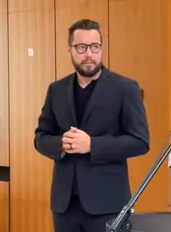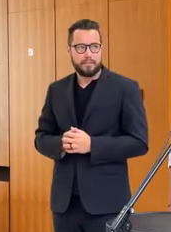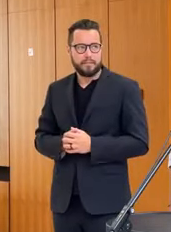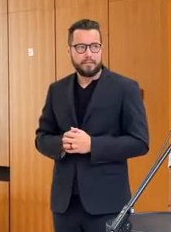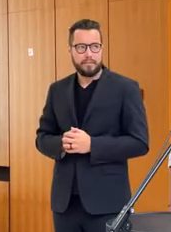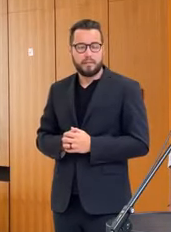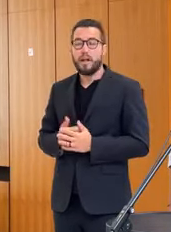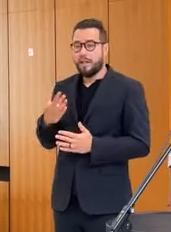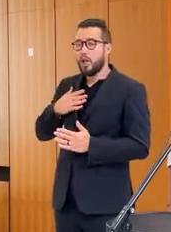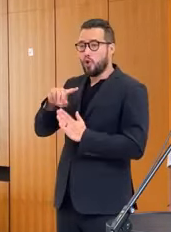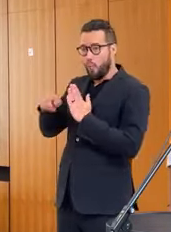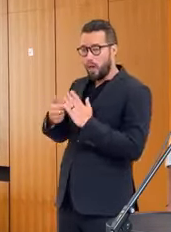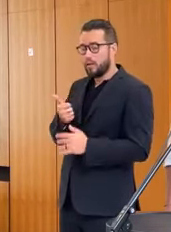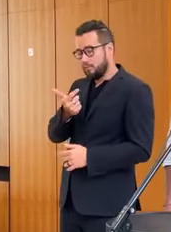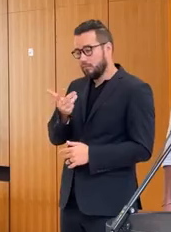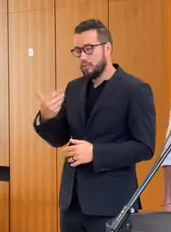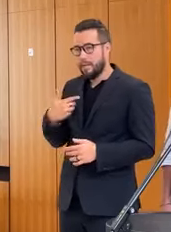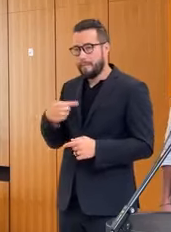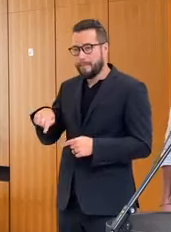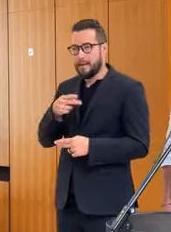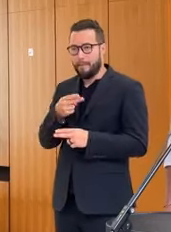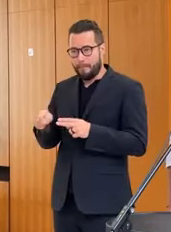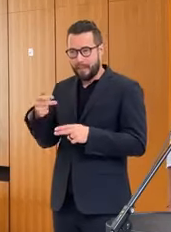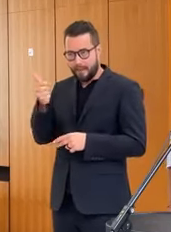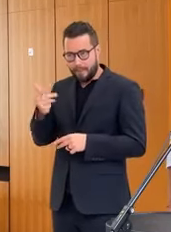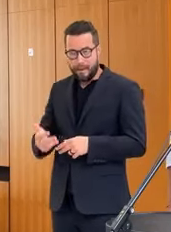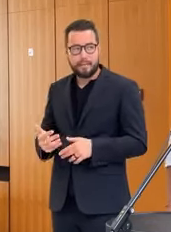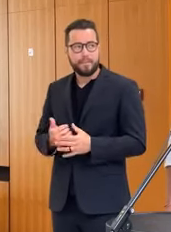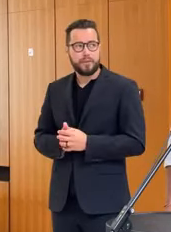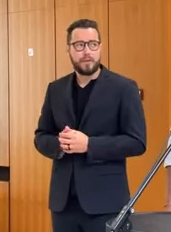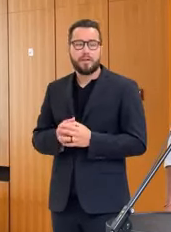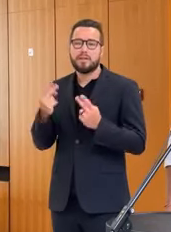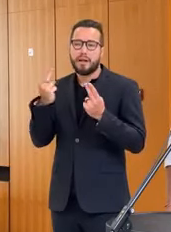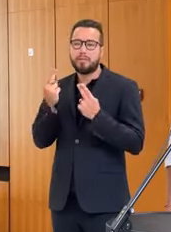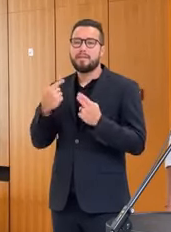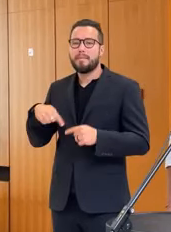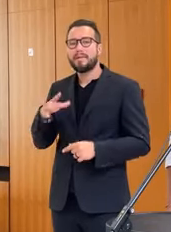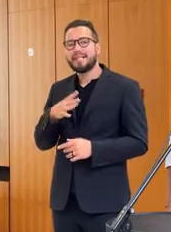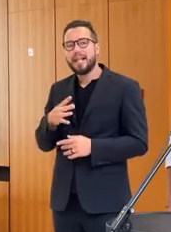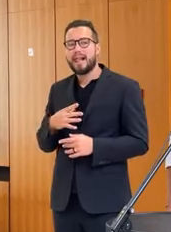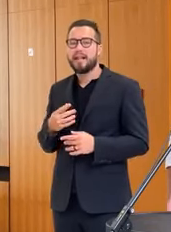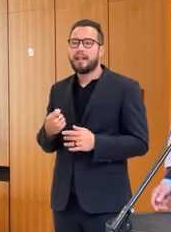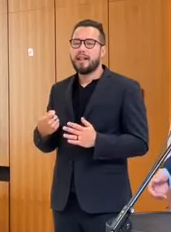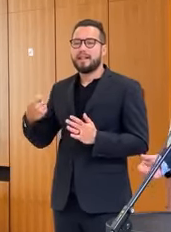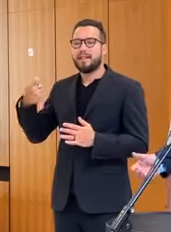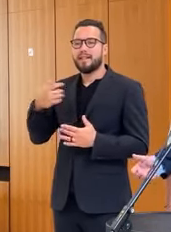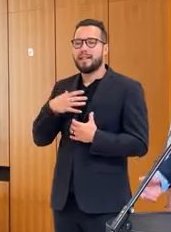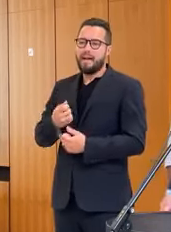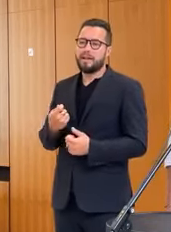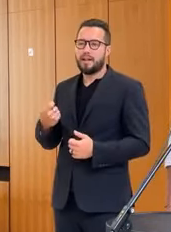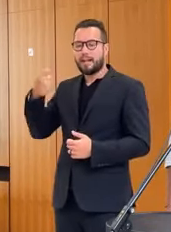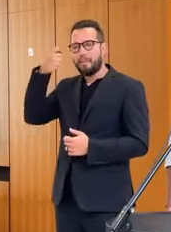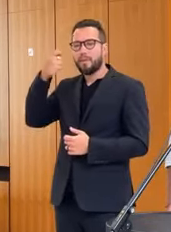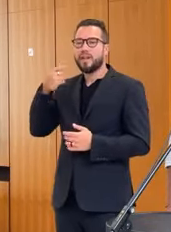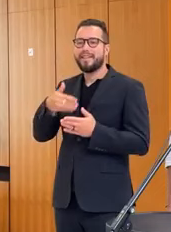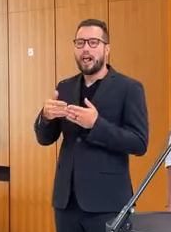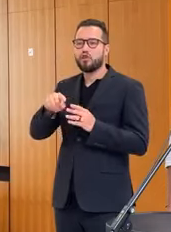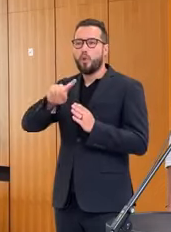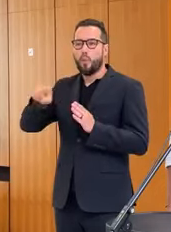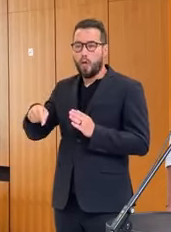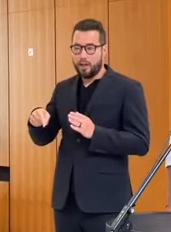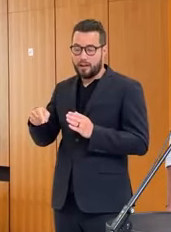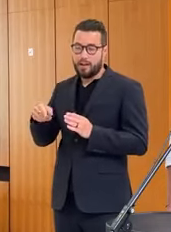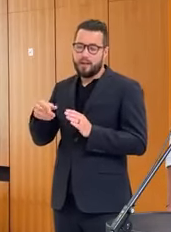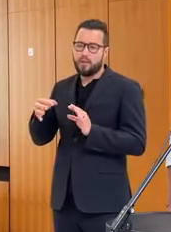Čo sa týka našich úloh, tak ich plníme. A samozrejme, prišli sme aj z iniciatívo ďalších úloh z pozície reajaceho orgánu pre nové